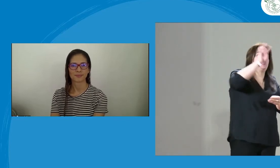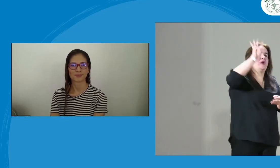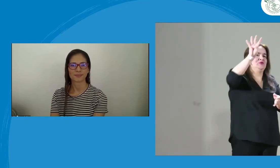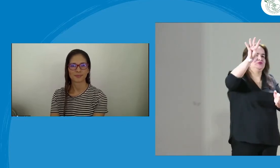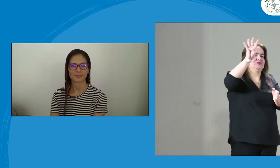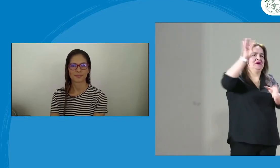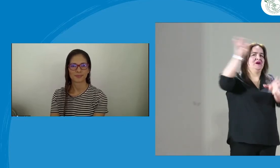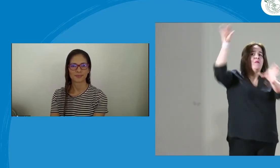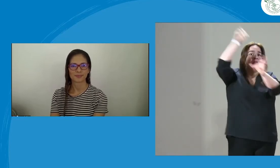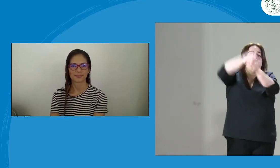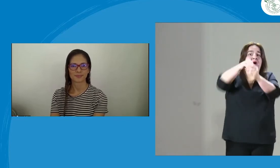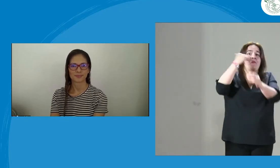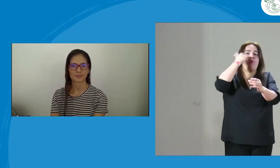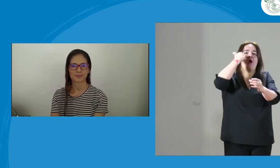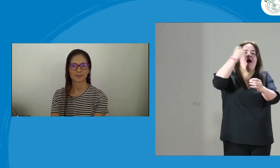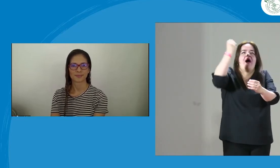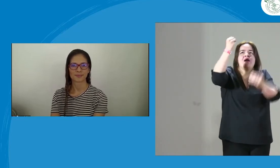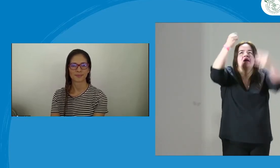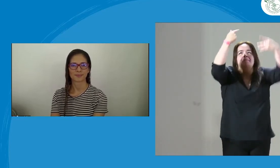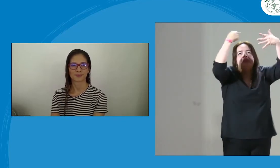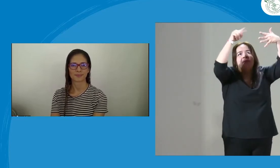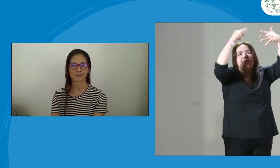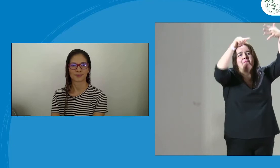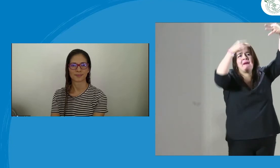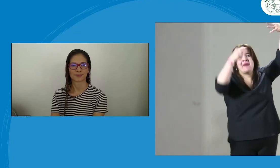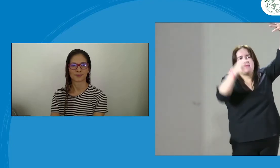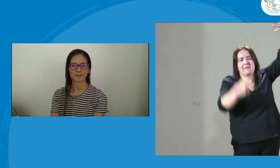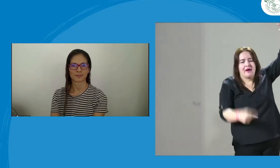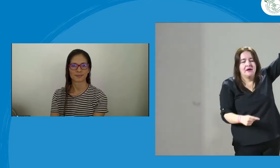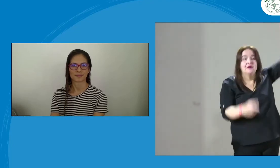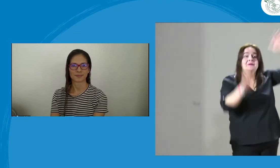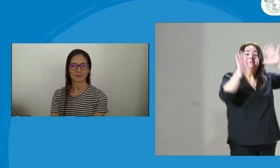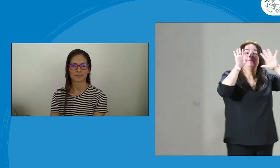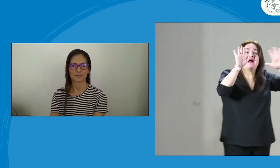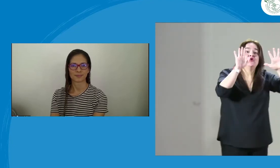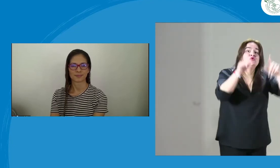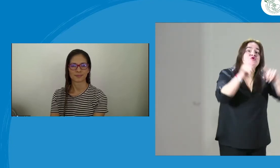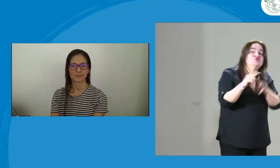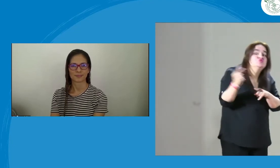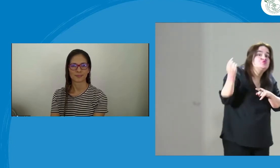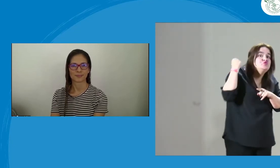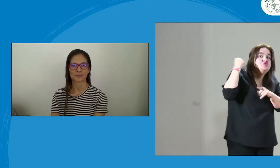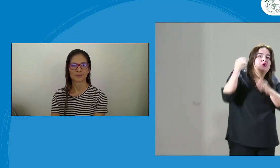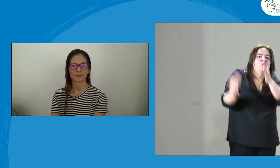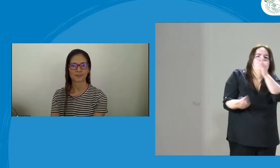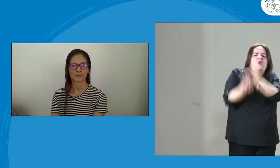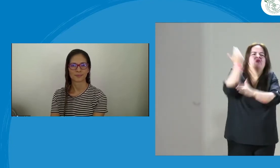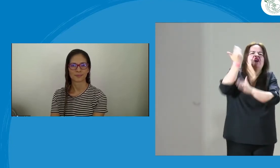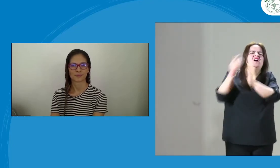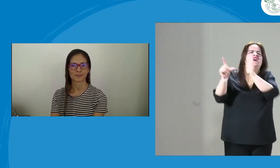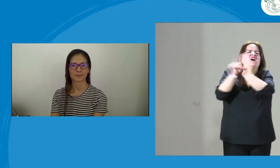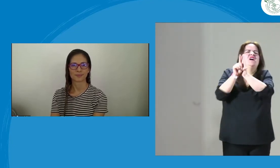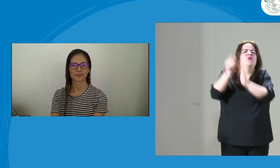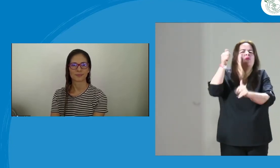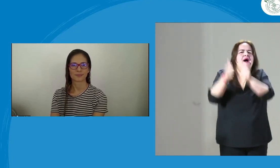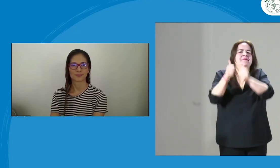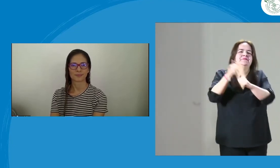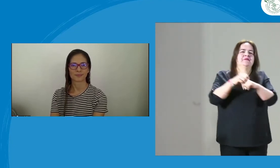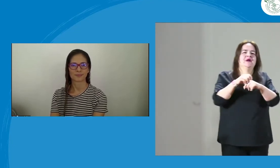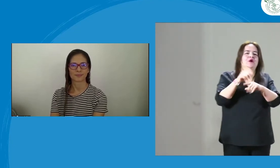vamos a hacer desde el marco normativo que contempla 34 leyes que respaldan los derechos de la mujer, ahora último